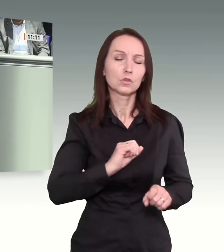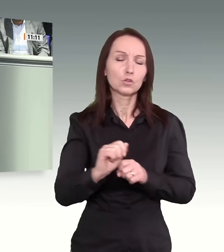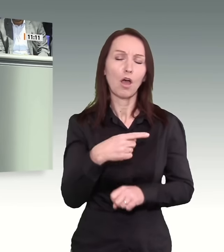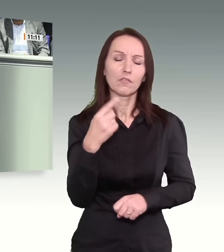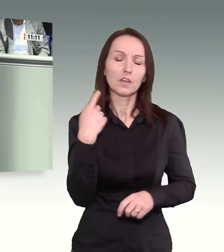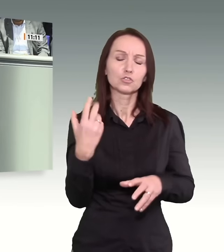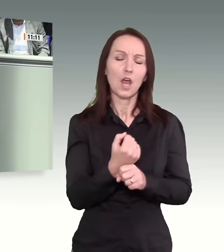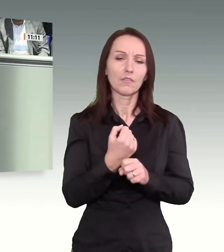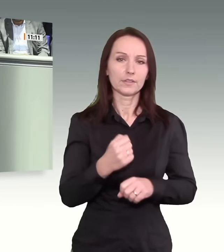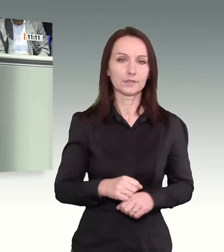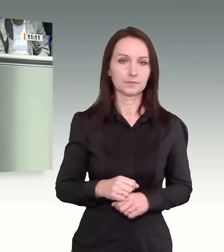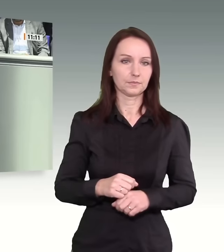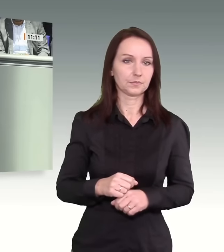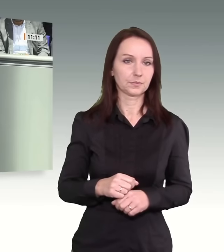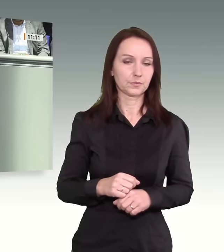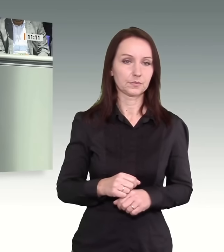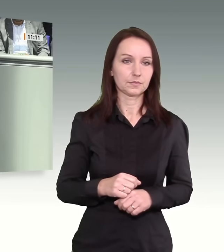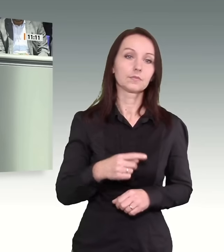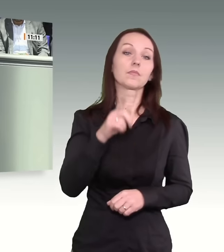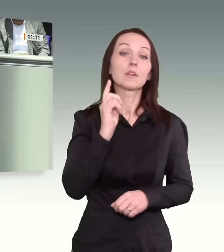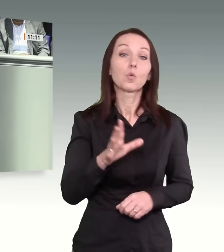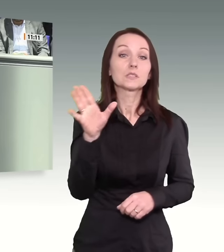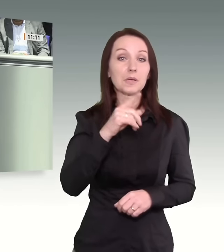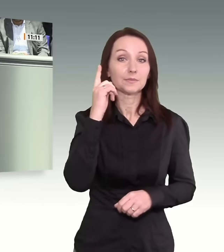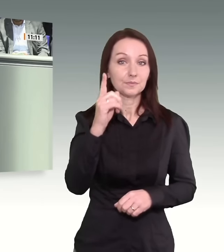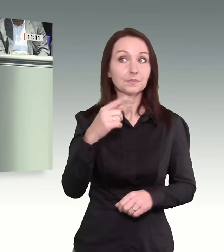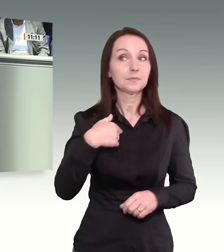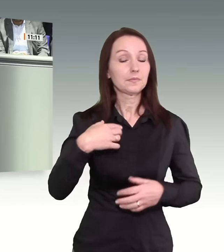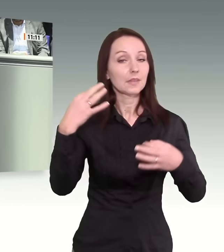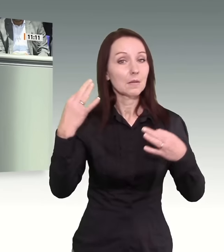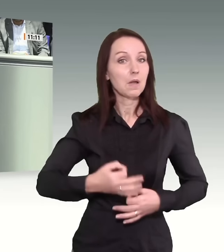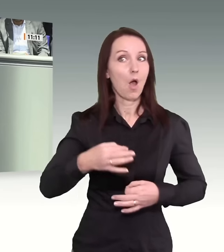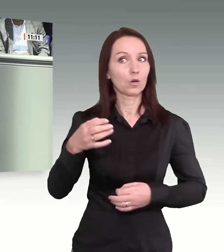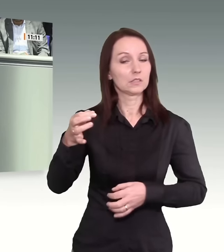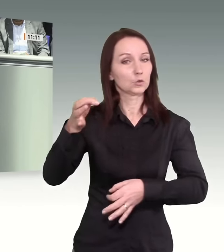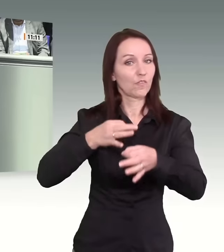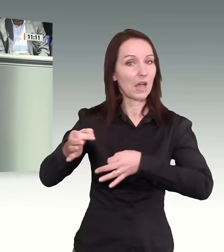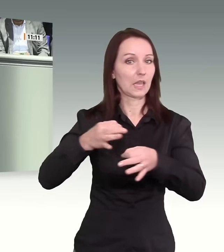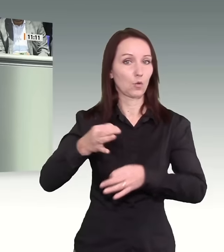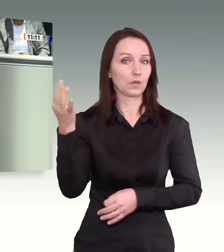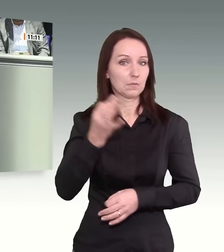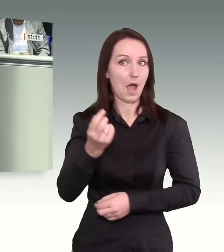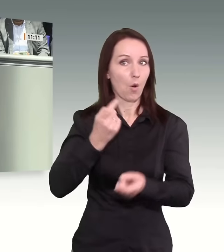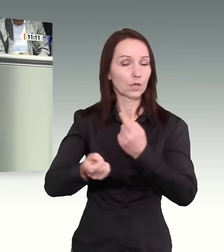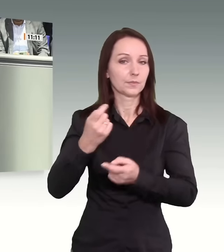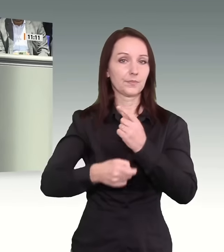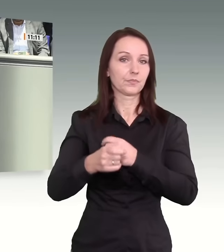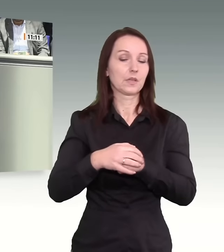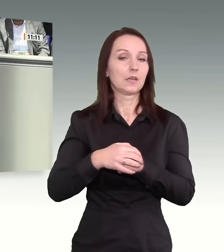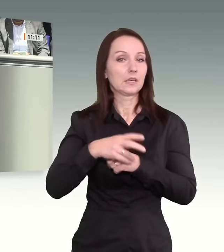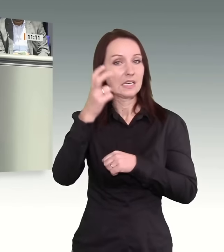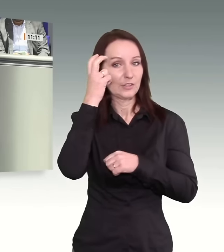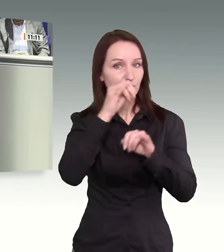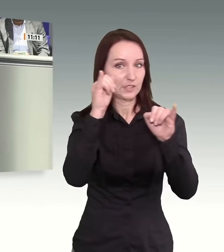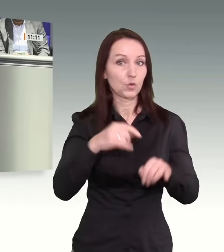Wir dürfen nicht vergessen, wir brauchen Zuwanderung. Wissenschaftliche Institute sprechen von 400.000 Menschen